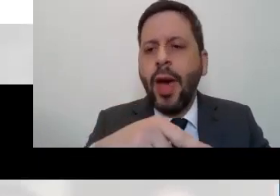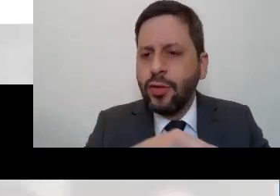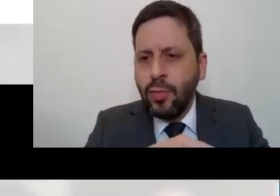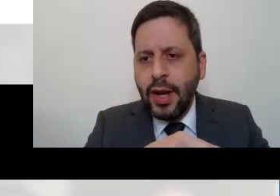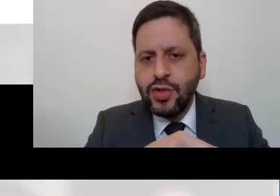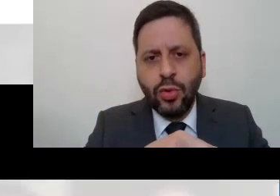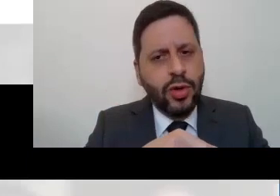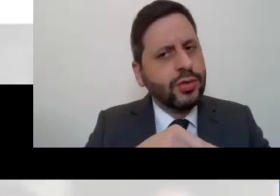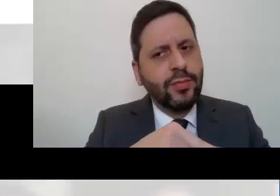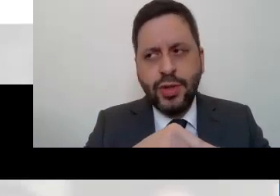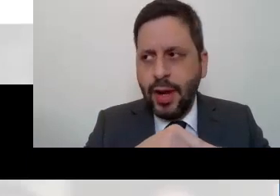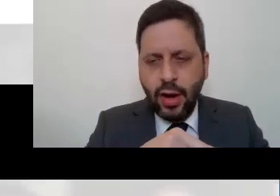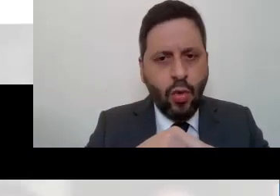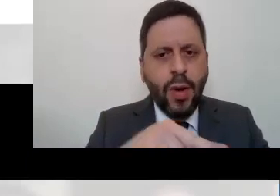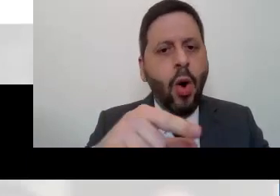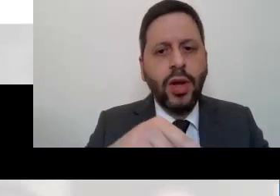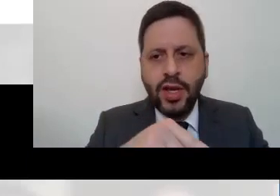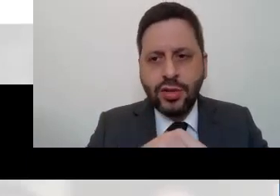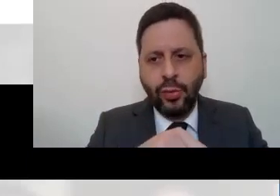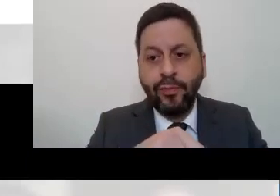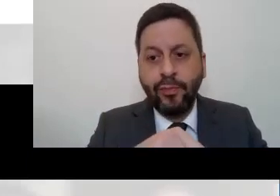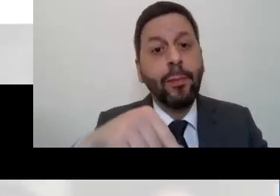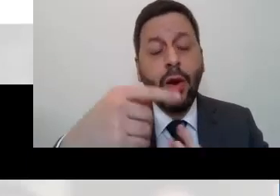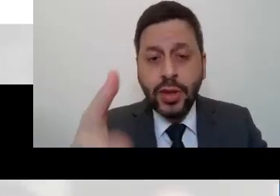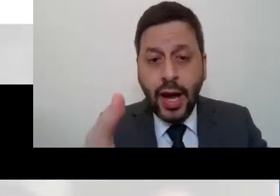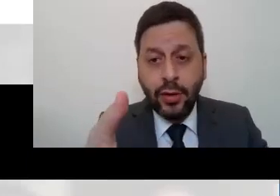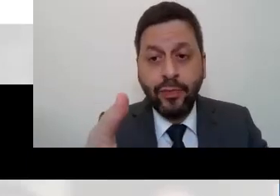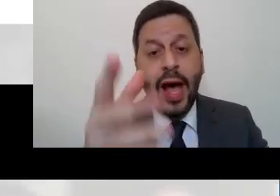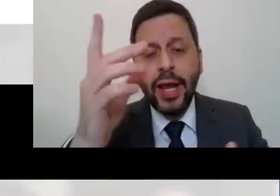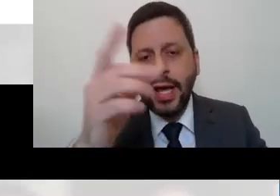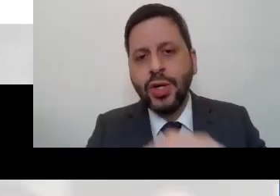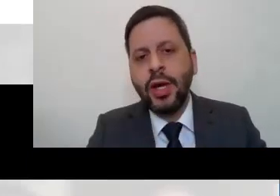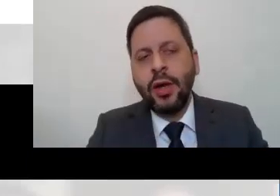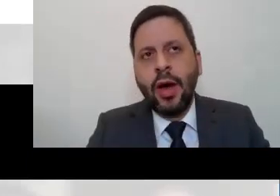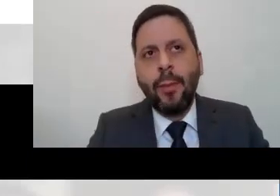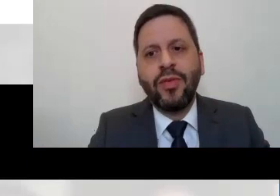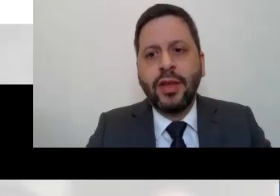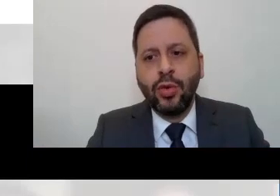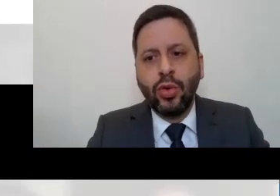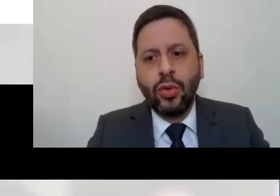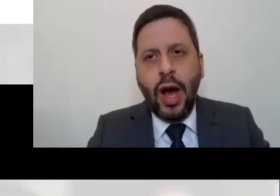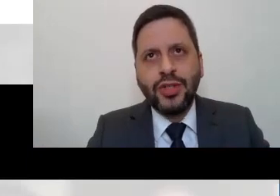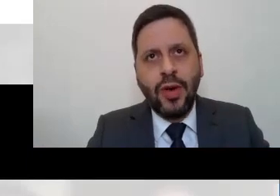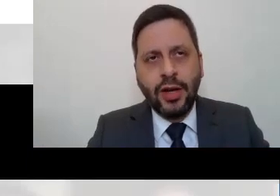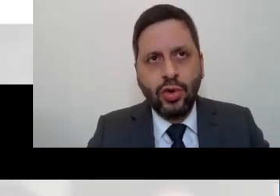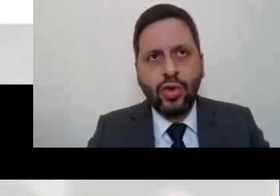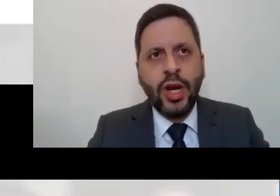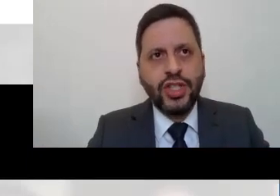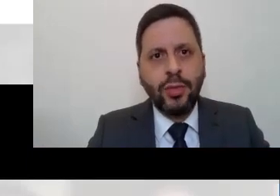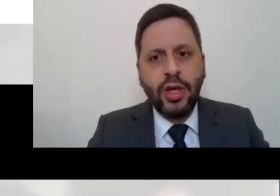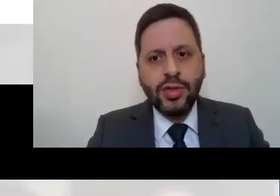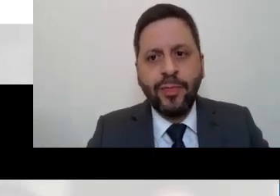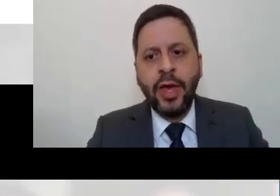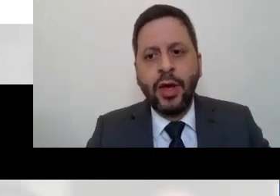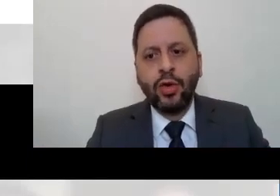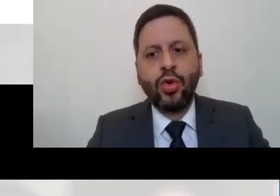não é um método malicioso de maneira alguma ou ilícito. Pelo contrário, aliás, aproveitando as falas do